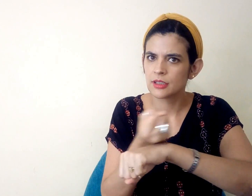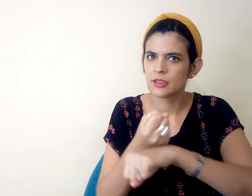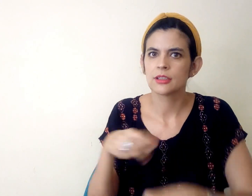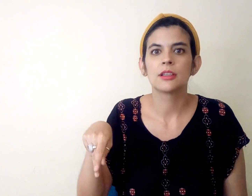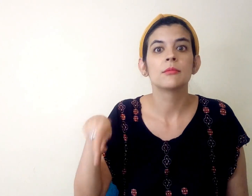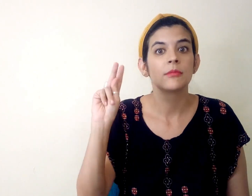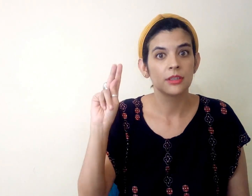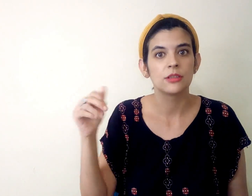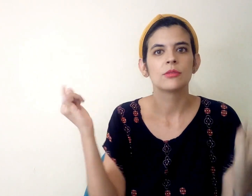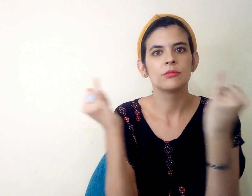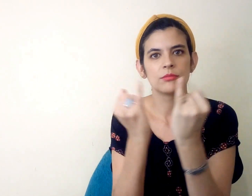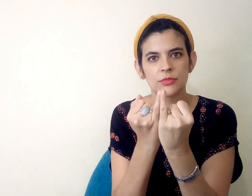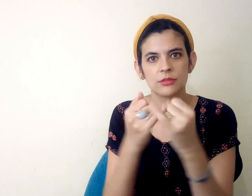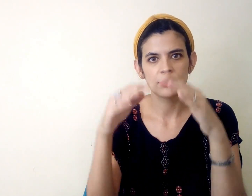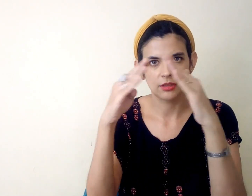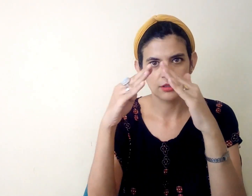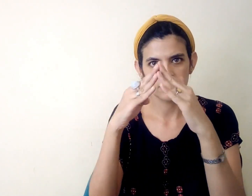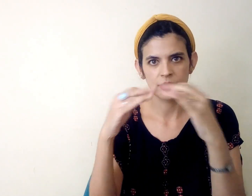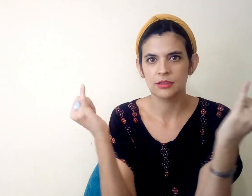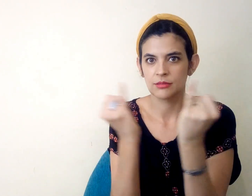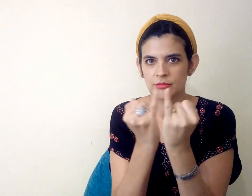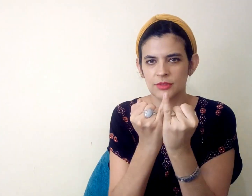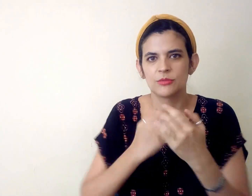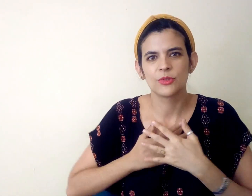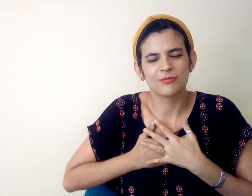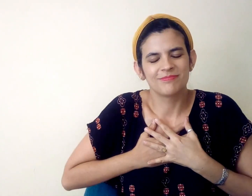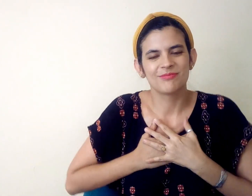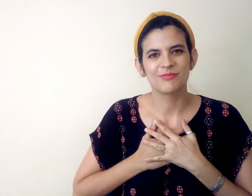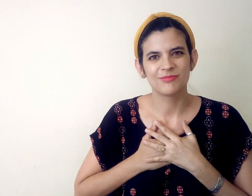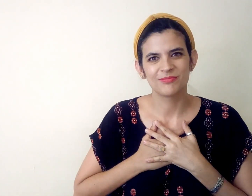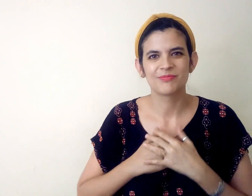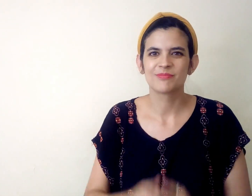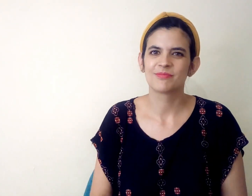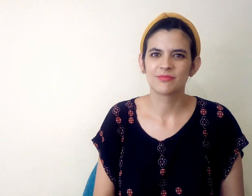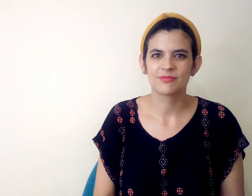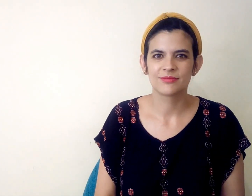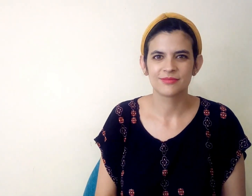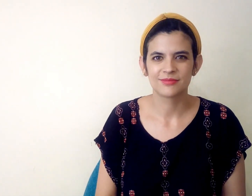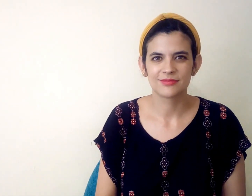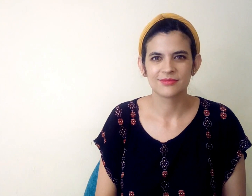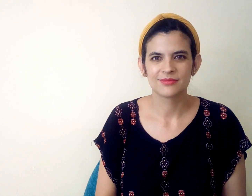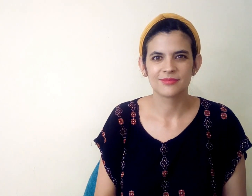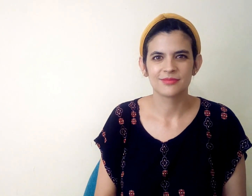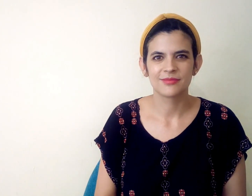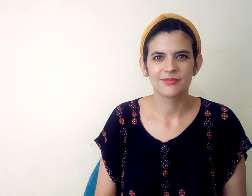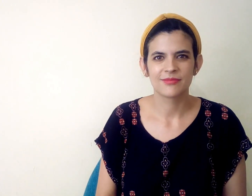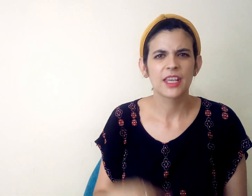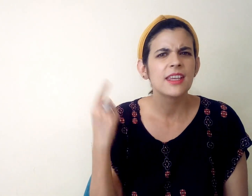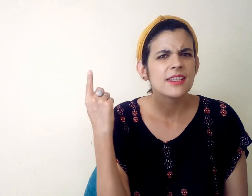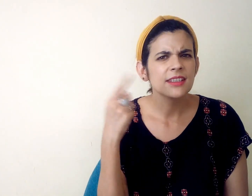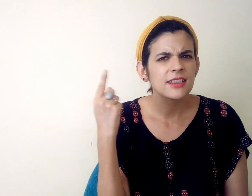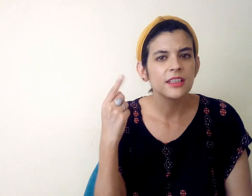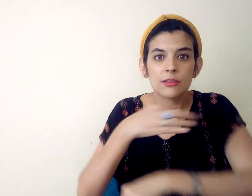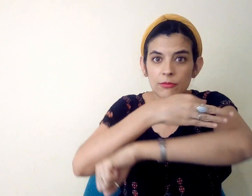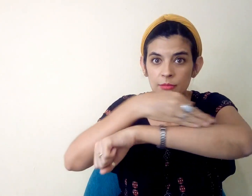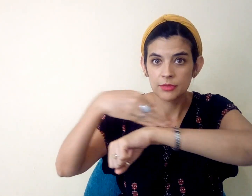algún lazo sanguíneo, pero que compartas un espacio y afecto en común. ¿Qué es una familia para ti?